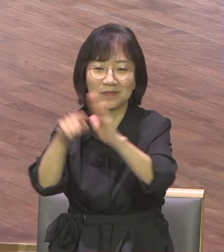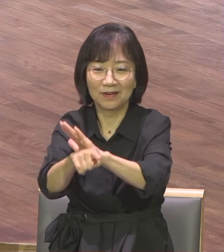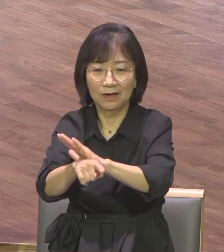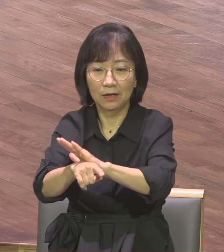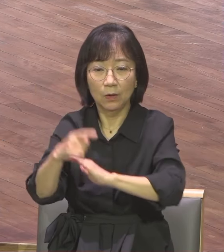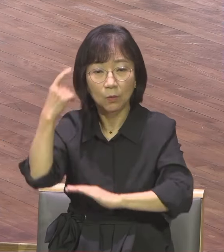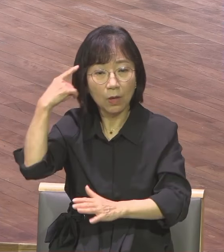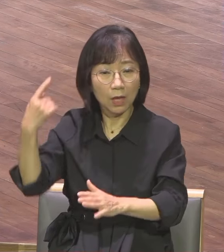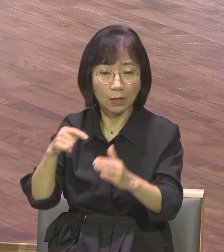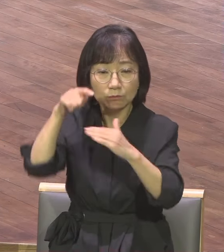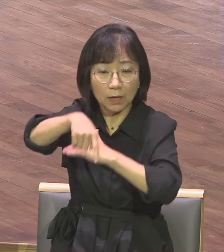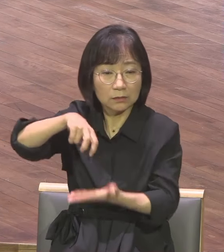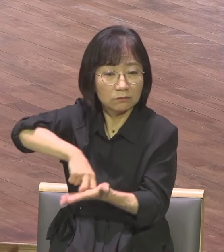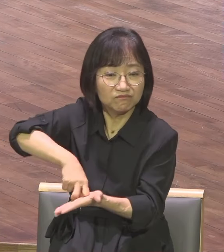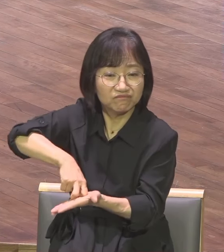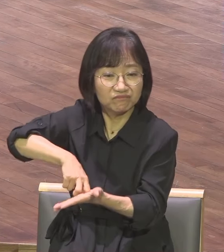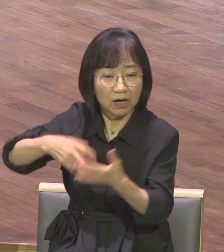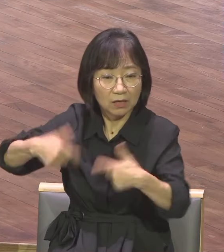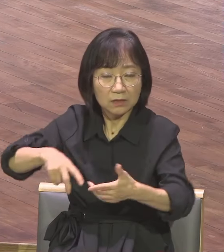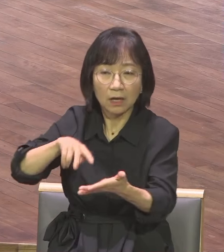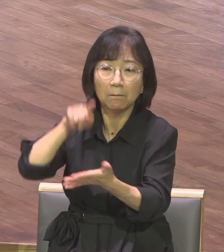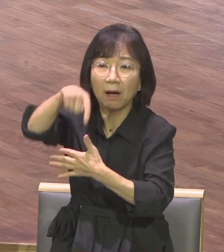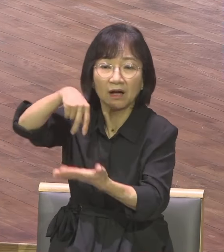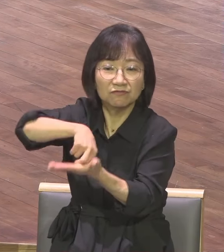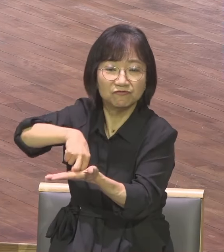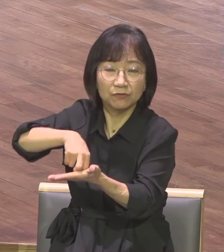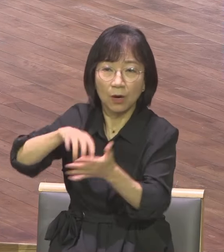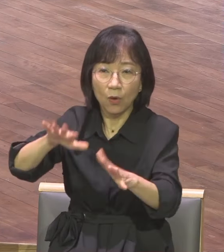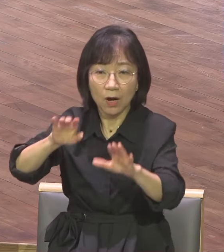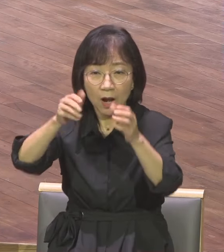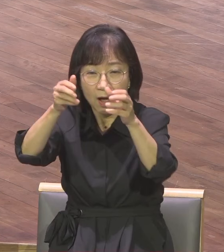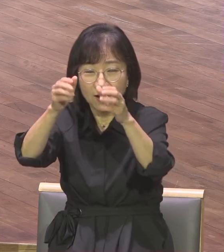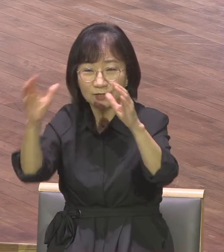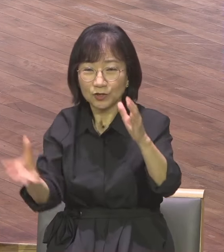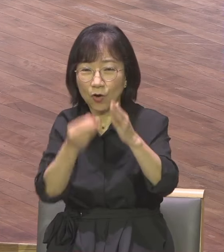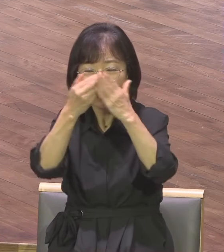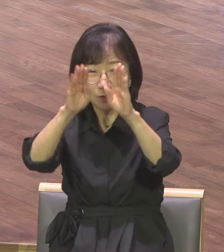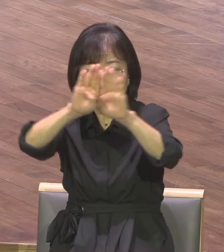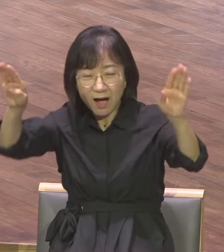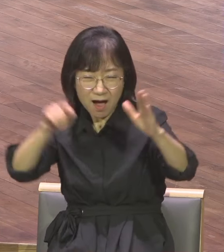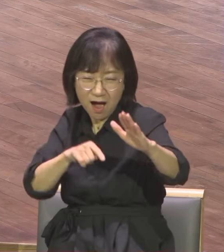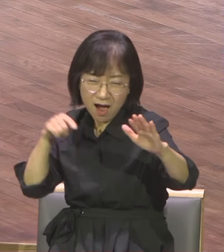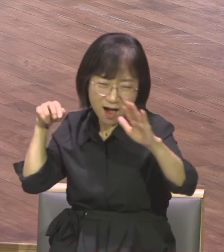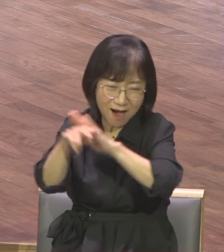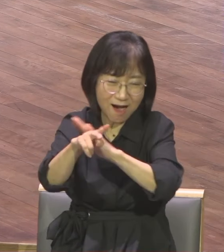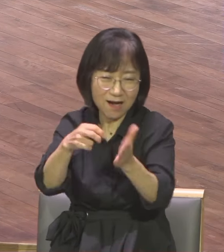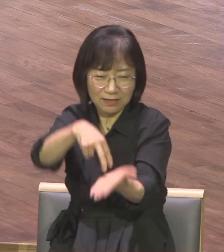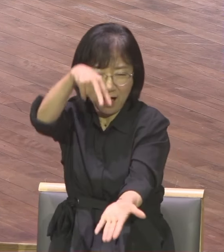뛰며 서서 걸으며 하나님을 참미하는 그 모습이 구원받은 사람의 모습이에요